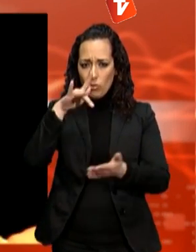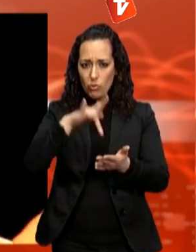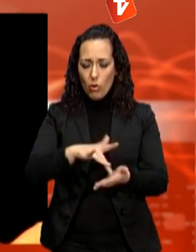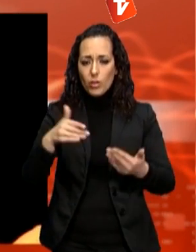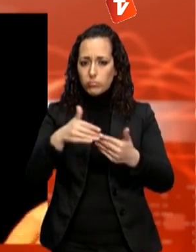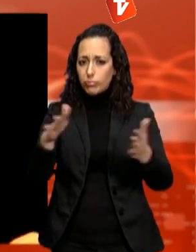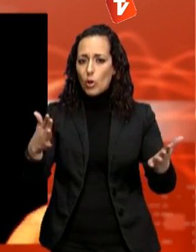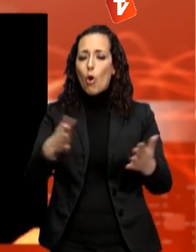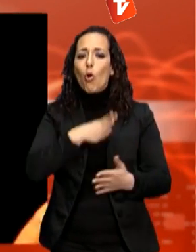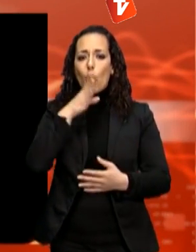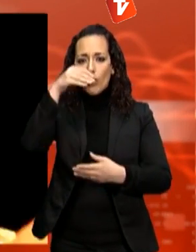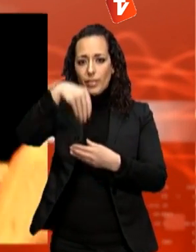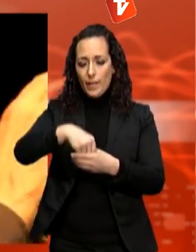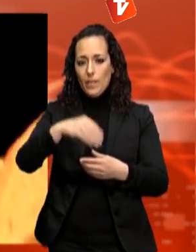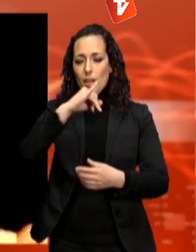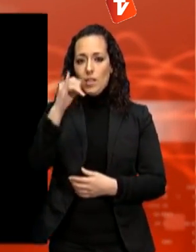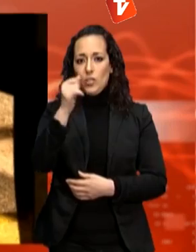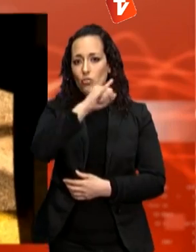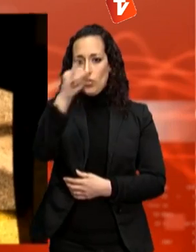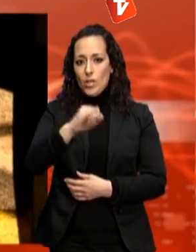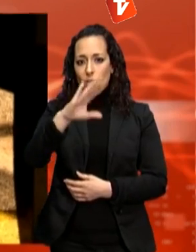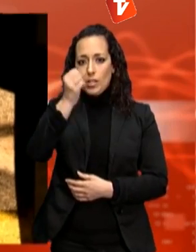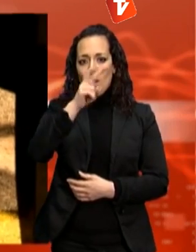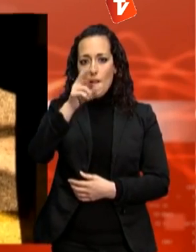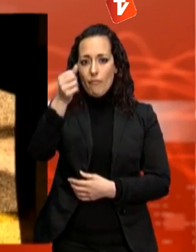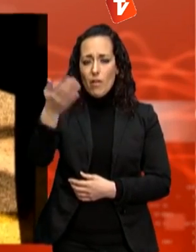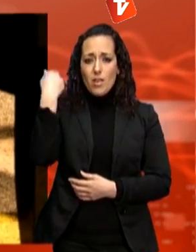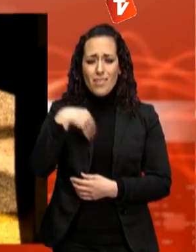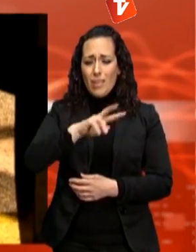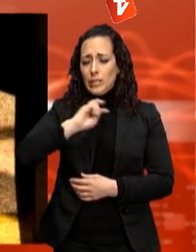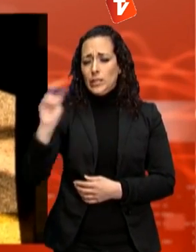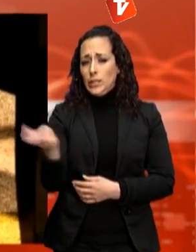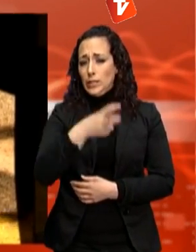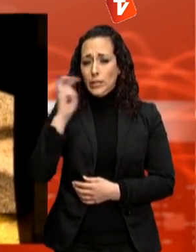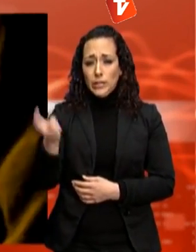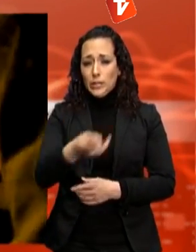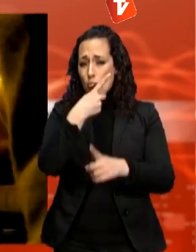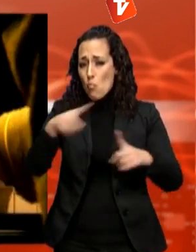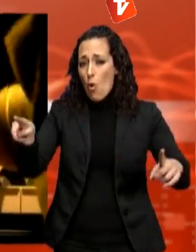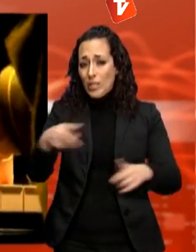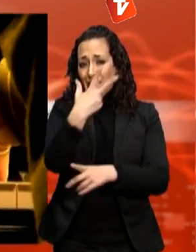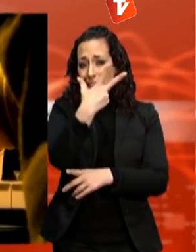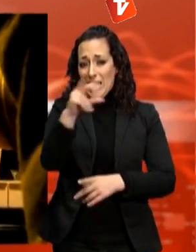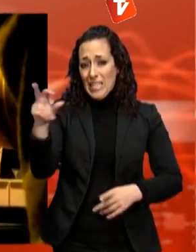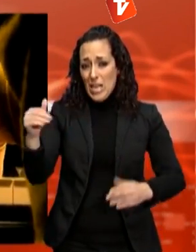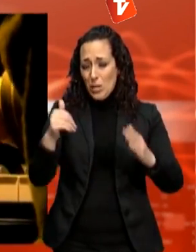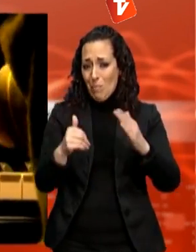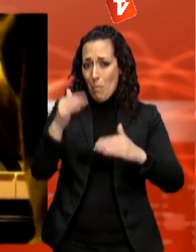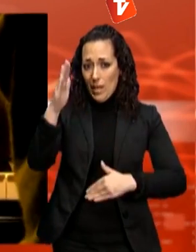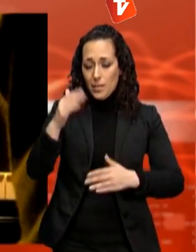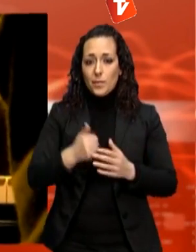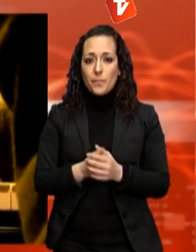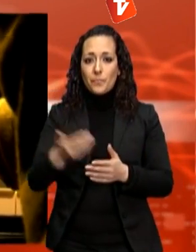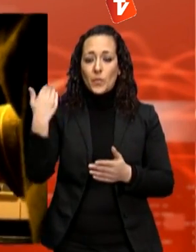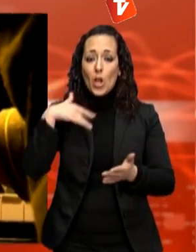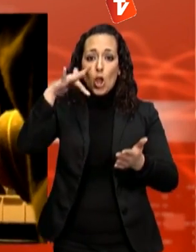Jazz Cava. Un certamen per al que hi passaran uns 300 músics internacionals que oferiran 25 concerts als escenaris habituals. En la